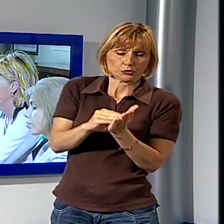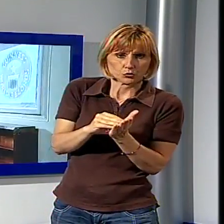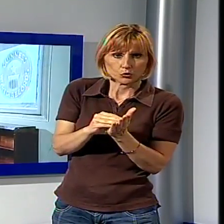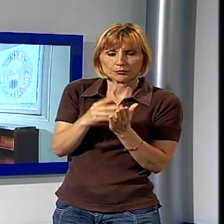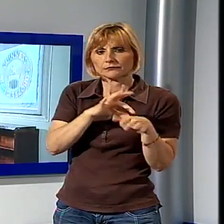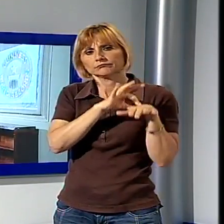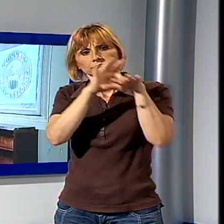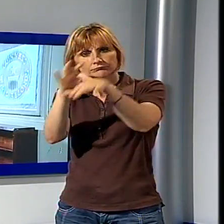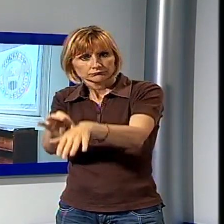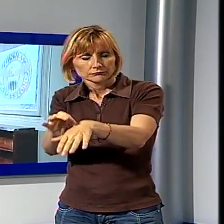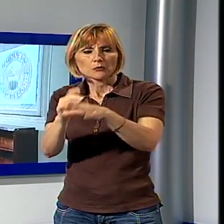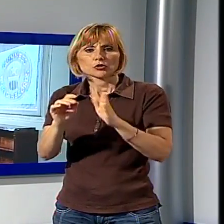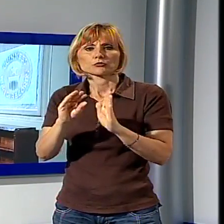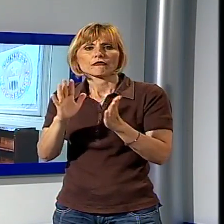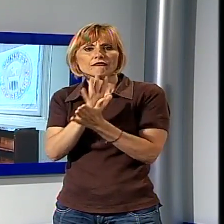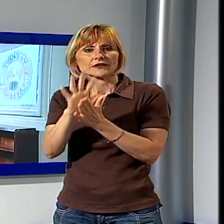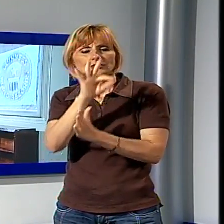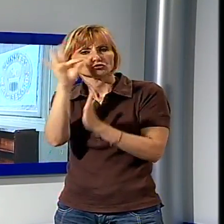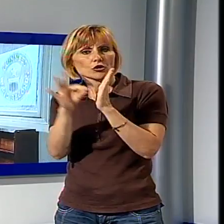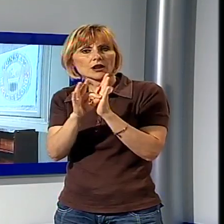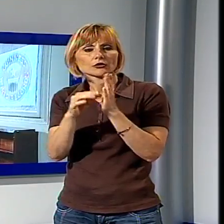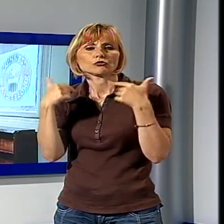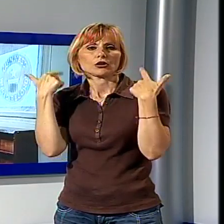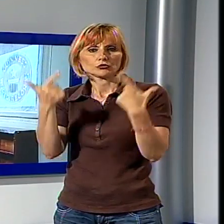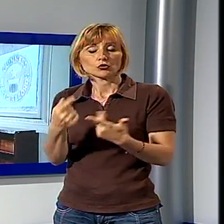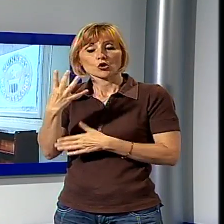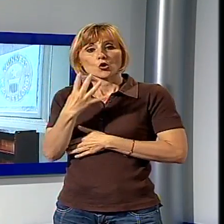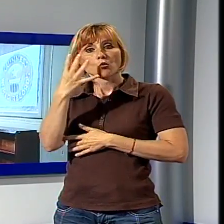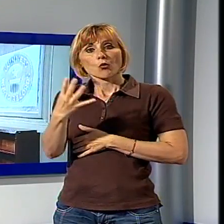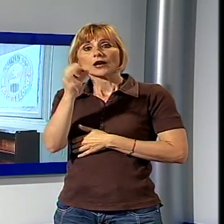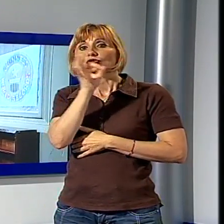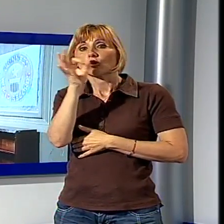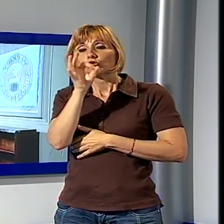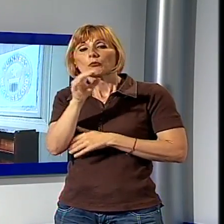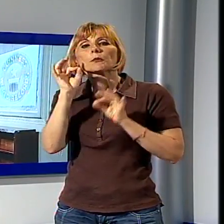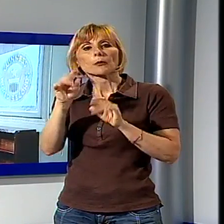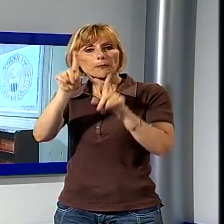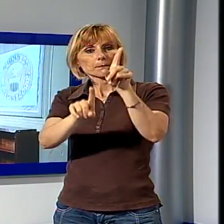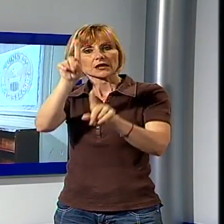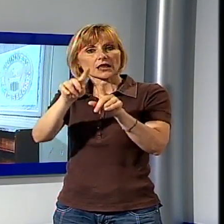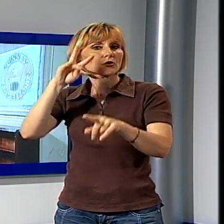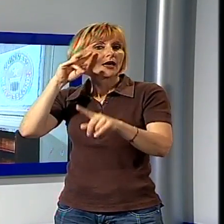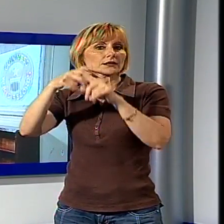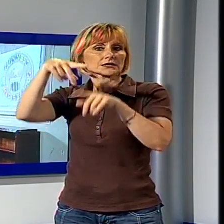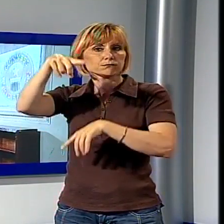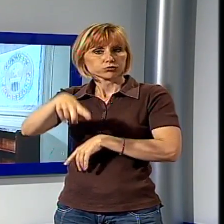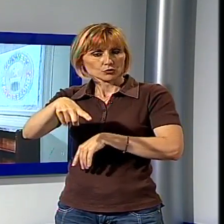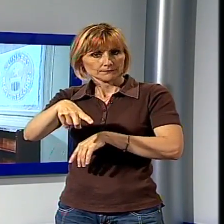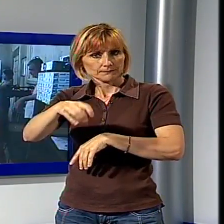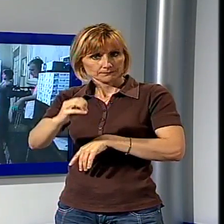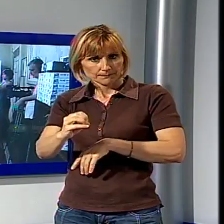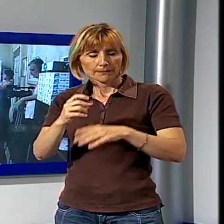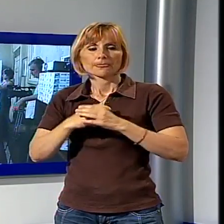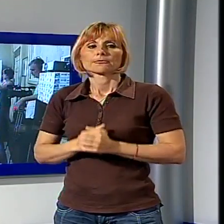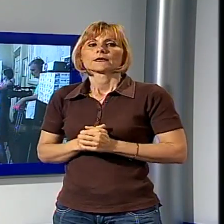giornata del dono in programma il 4 ottobre prossimo a Expo 2015 a Milano avviato anche